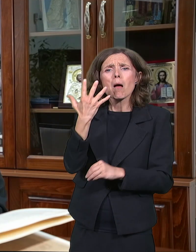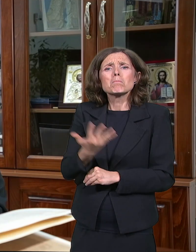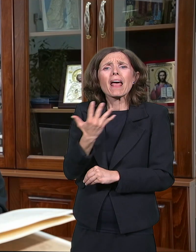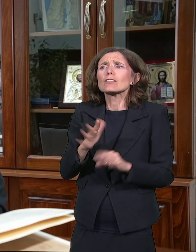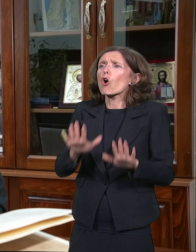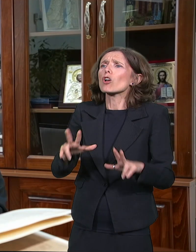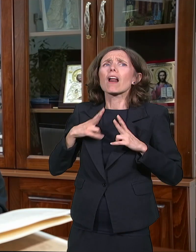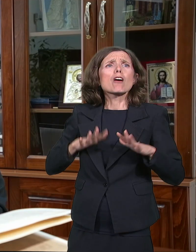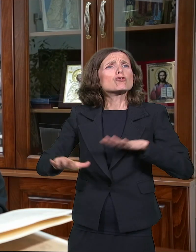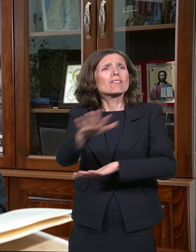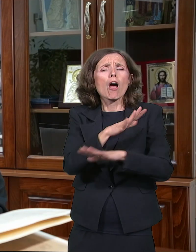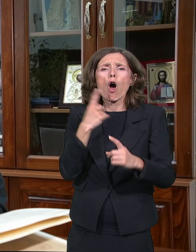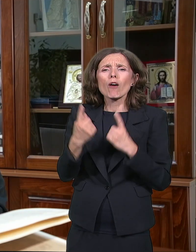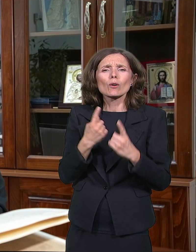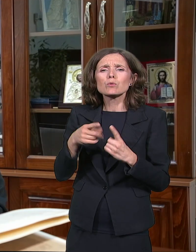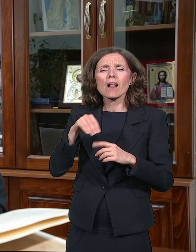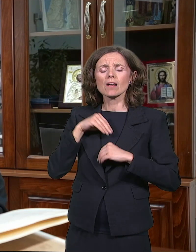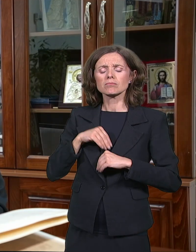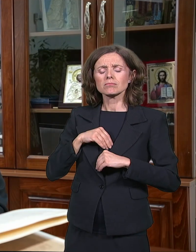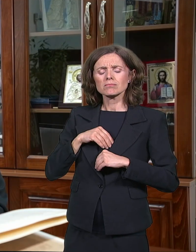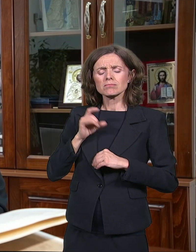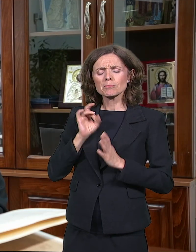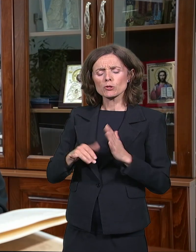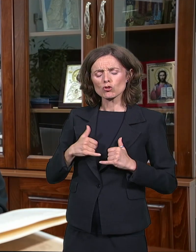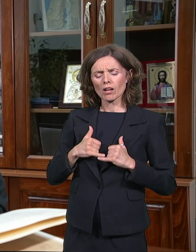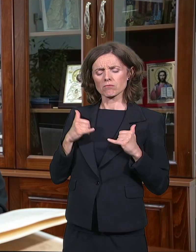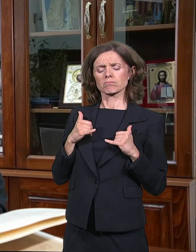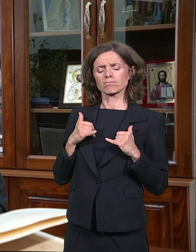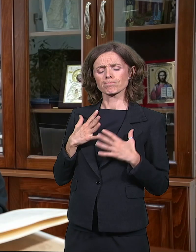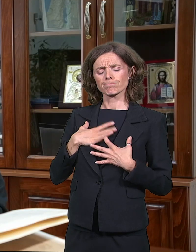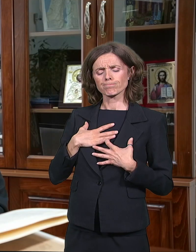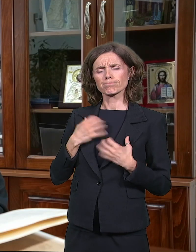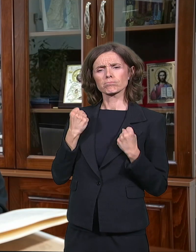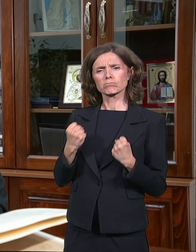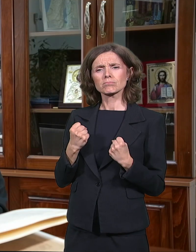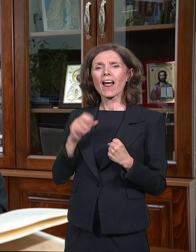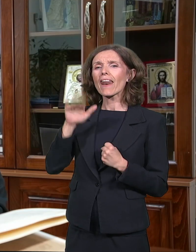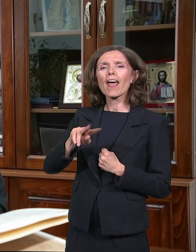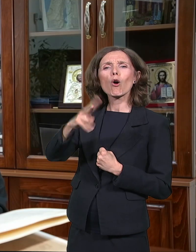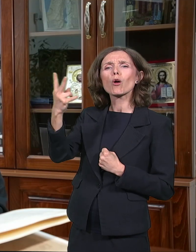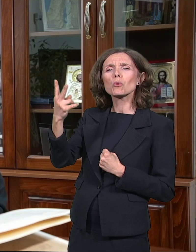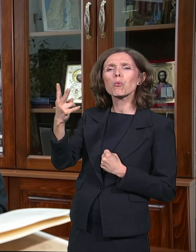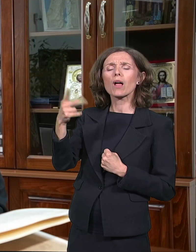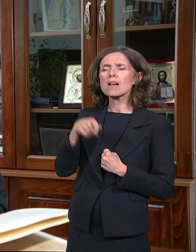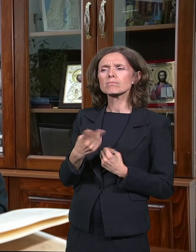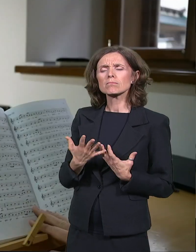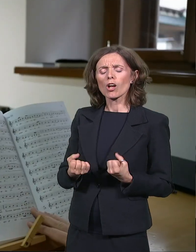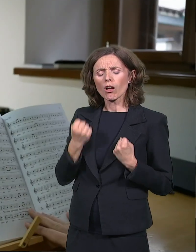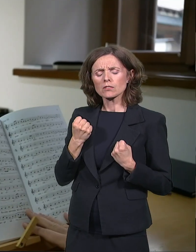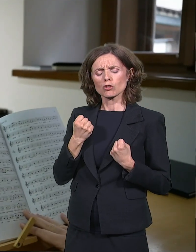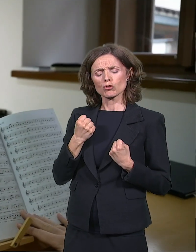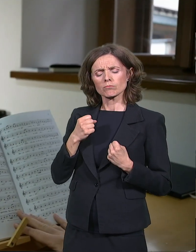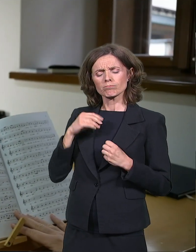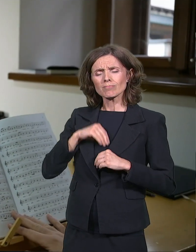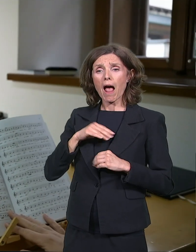uslovima, oni brže sazrevaju nego deca na drugim mestima. I rekao bih, bilo gde poslate ovde da ih